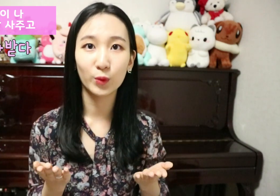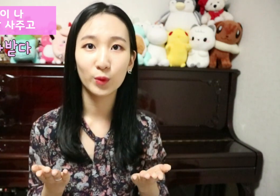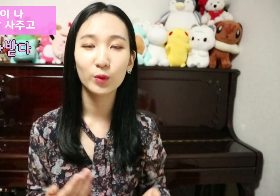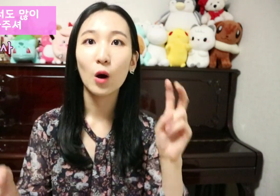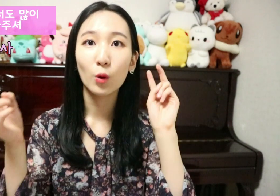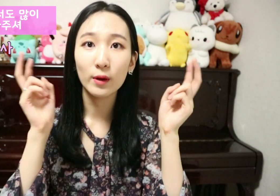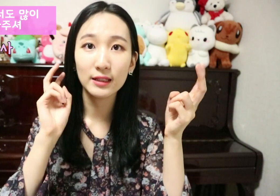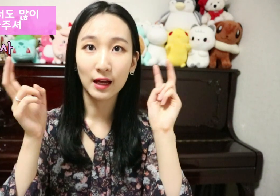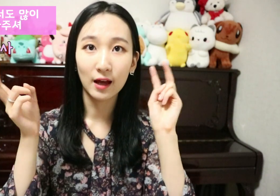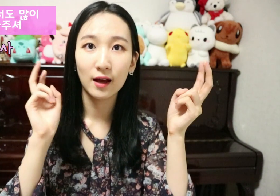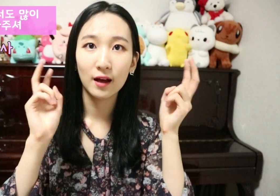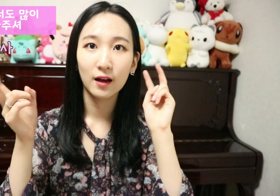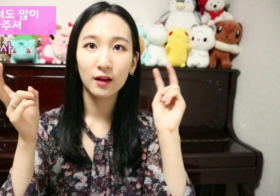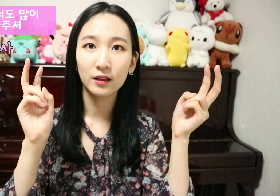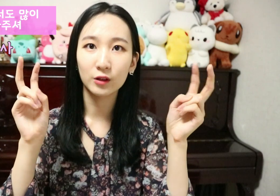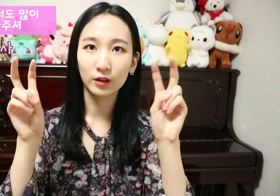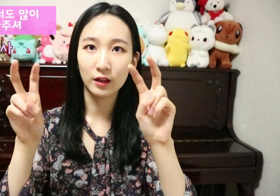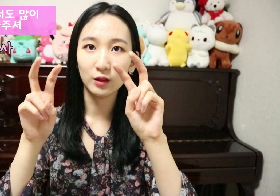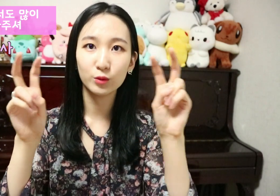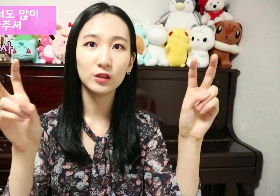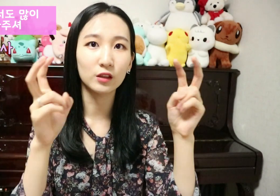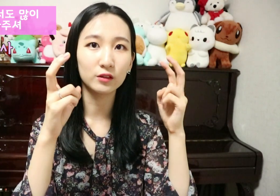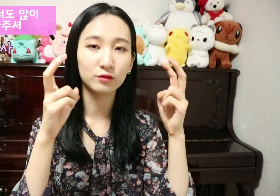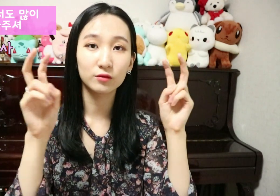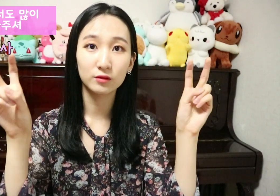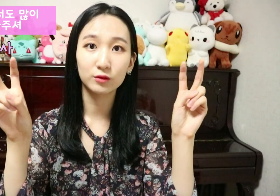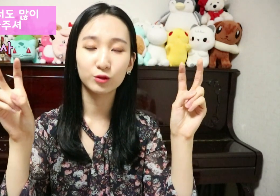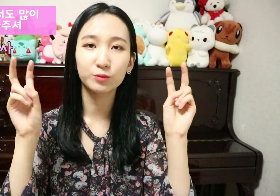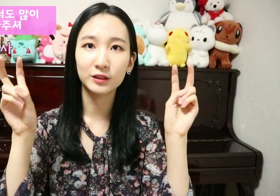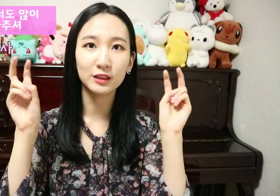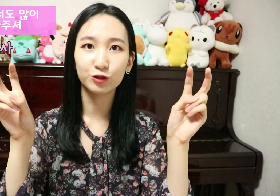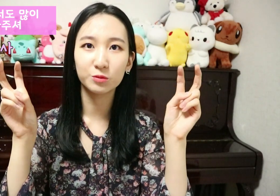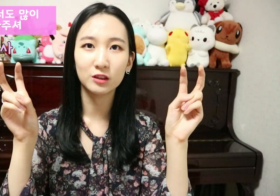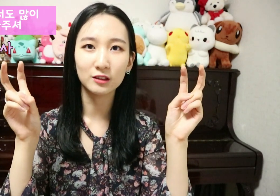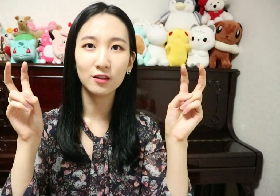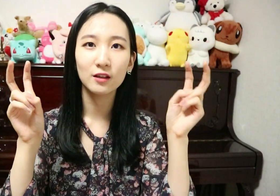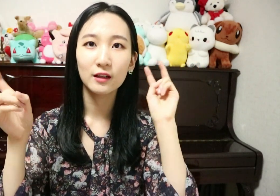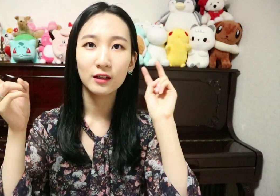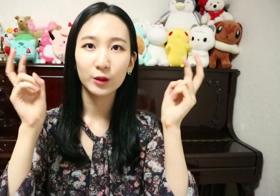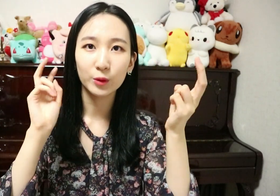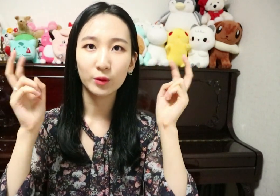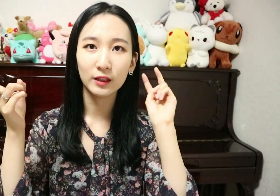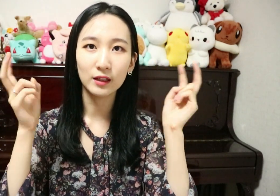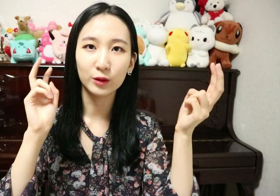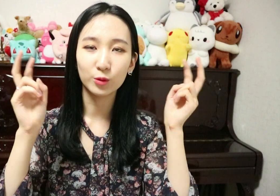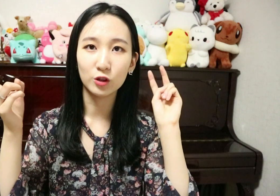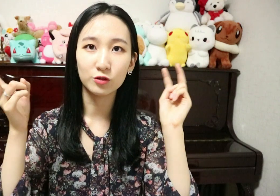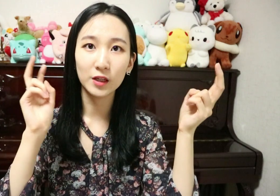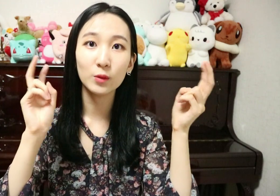회사 이렇게 손을 약간 부위를 구부려서 이렇게 약간 돌려주면